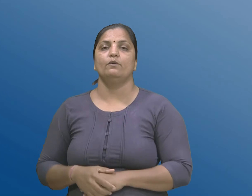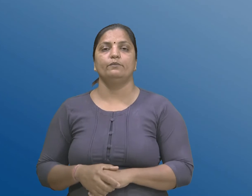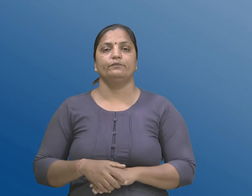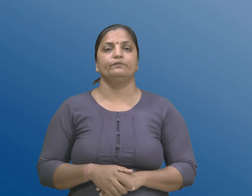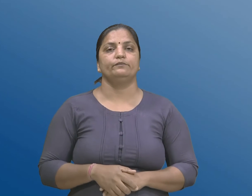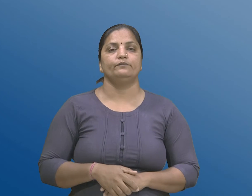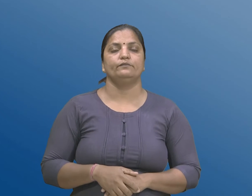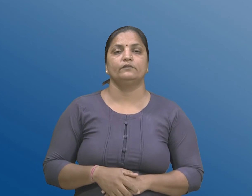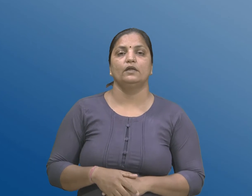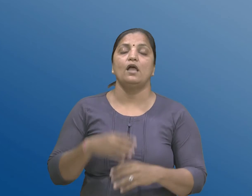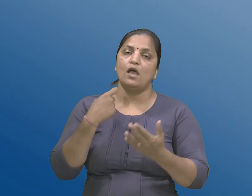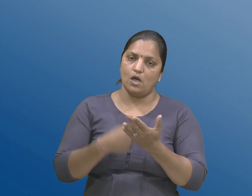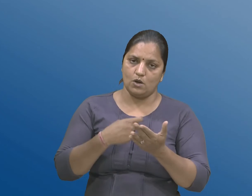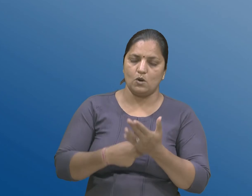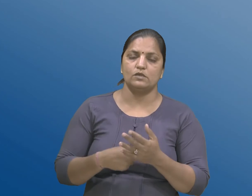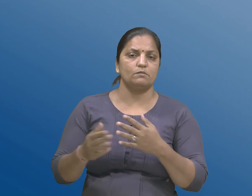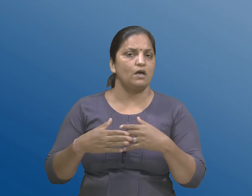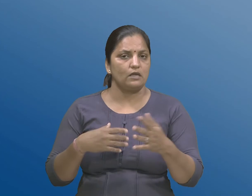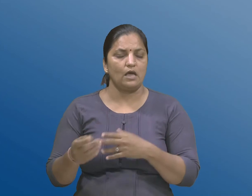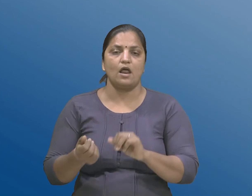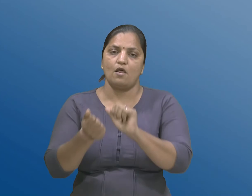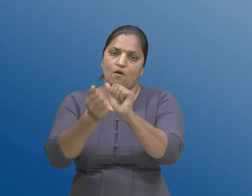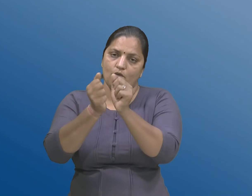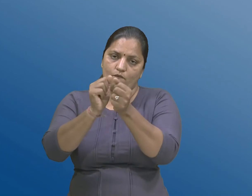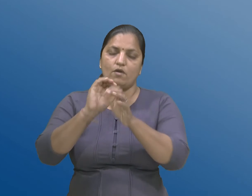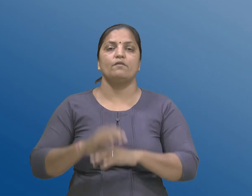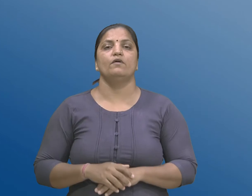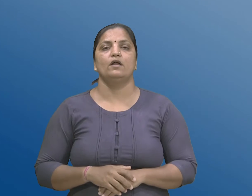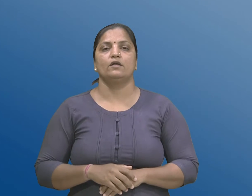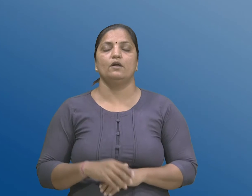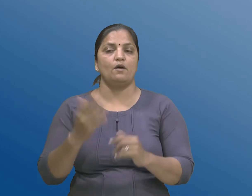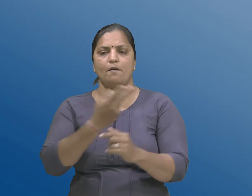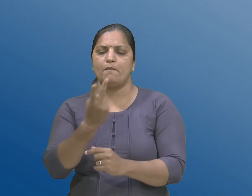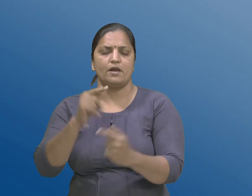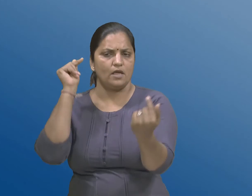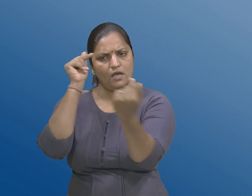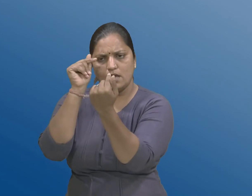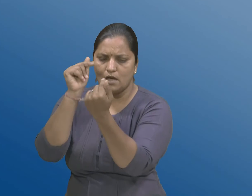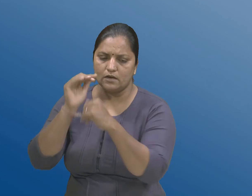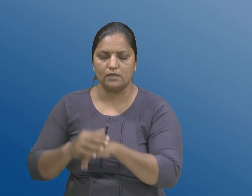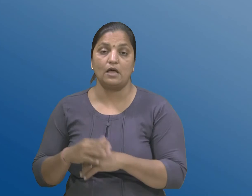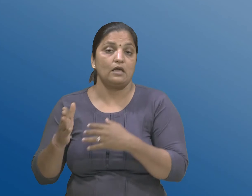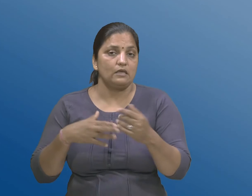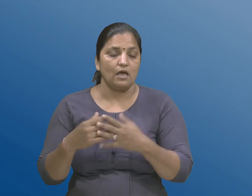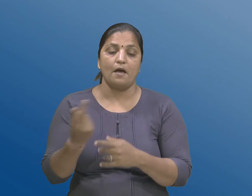नियमों मा कोई फिरफार करवा सम्मत थाए अथ्वा बनने गुरुहो